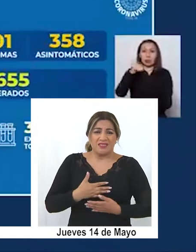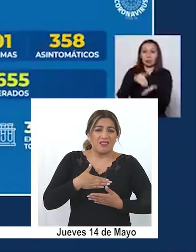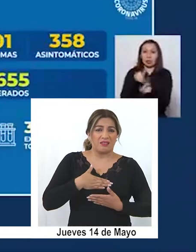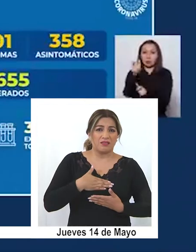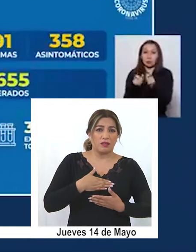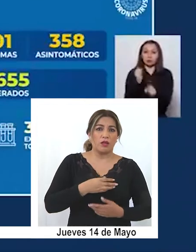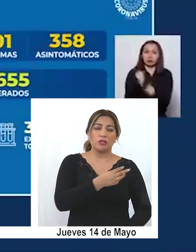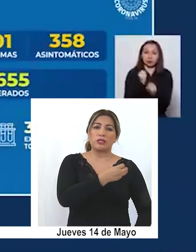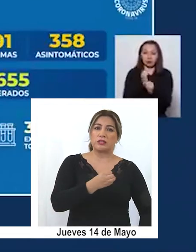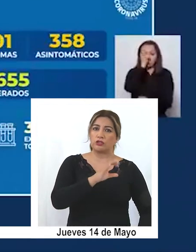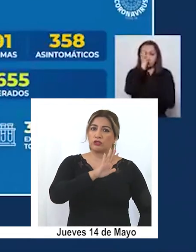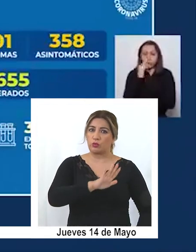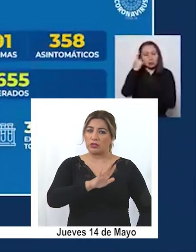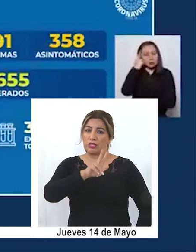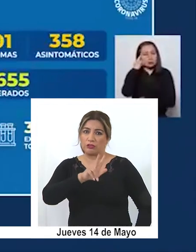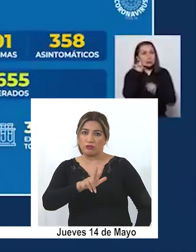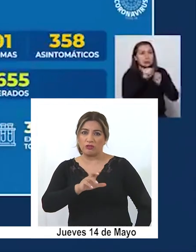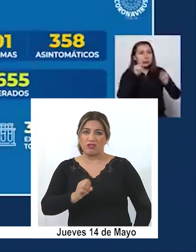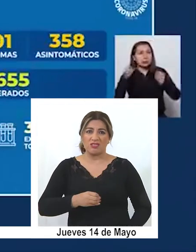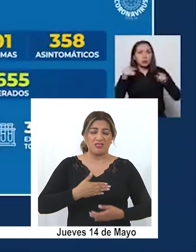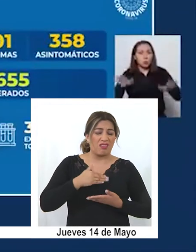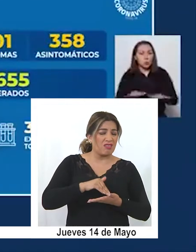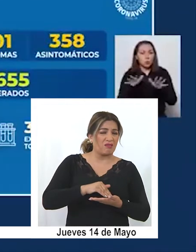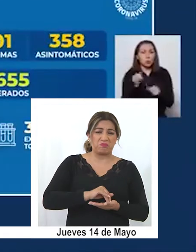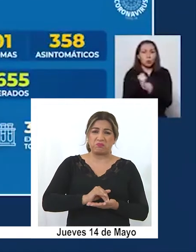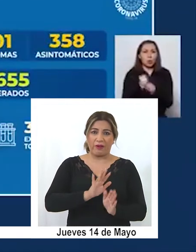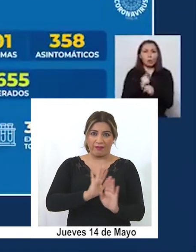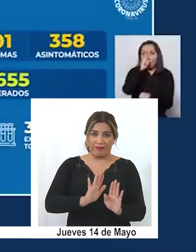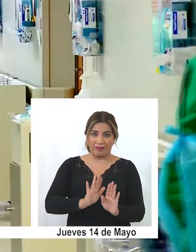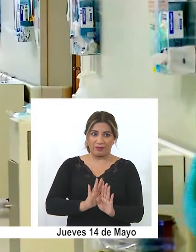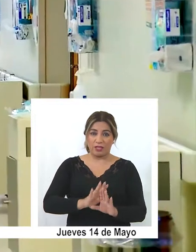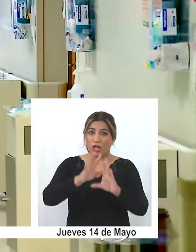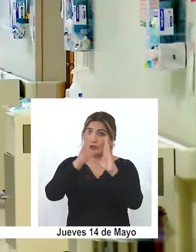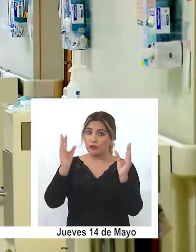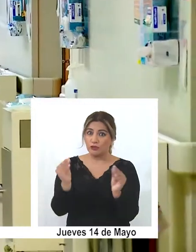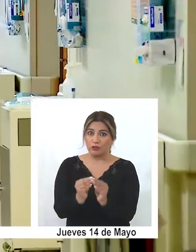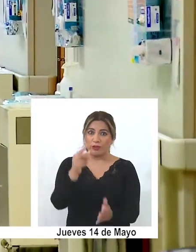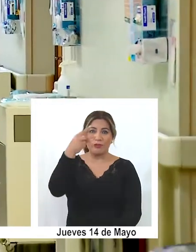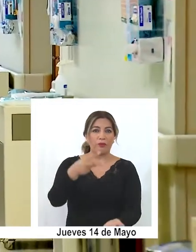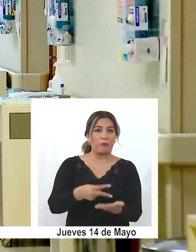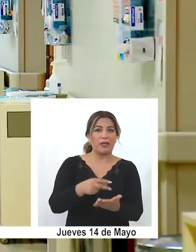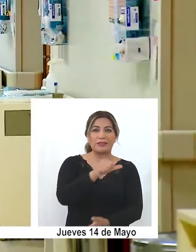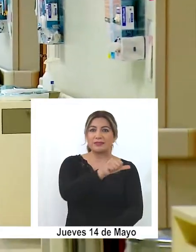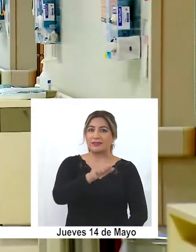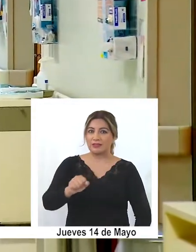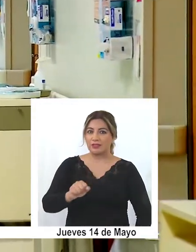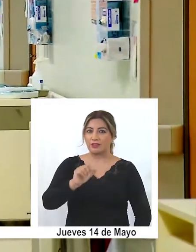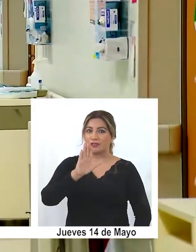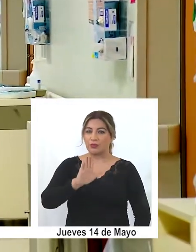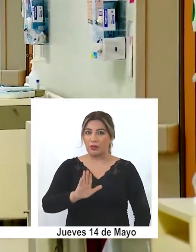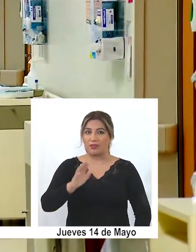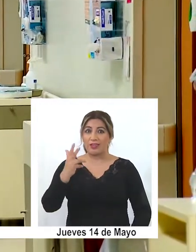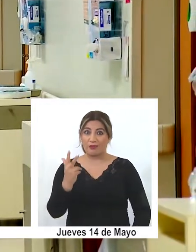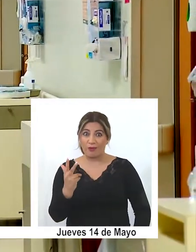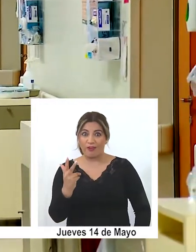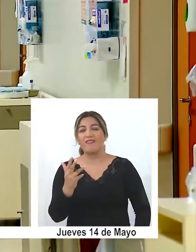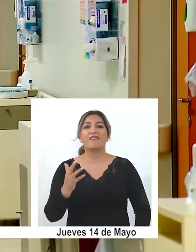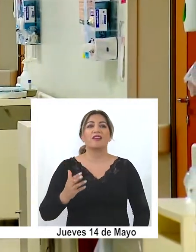358 asintomáticos. En total, 2.659, uno menos